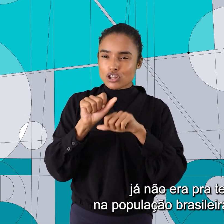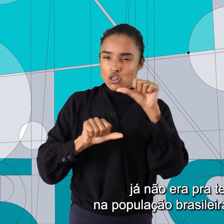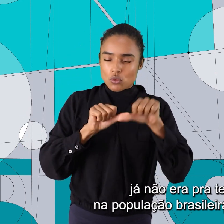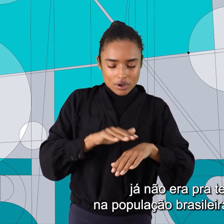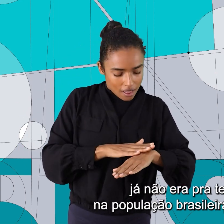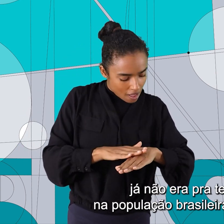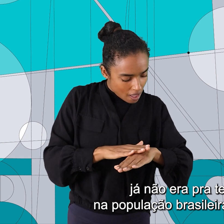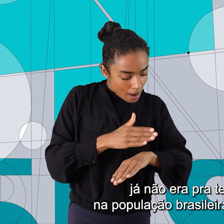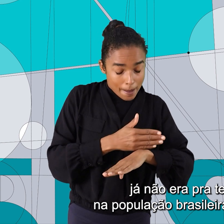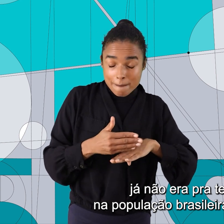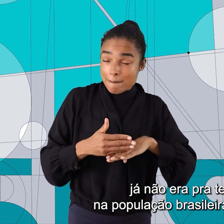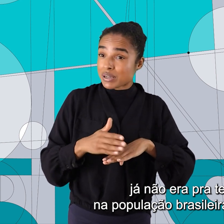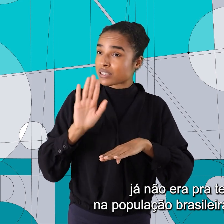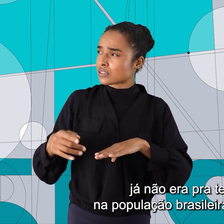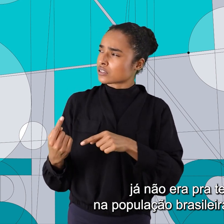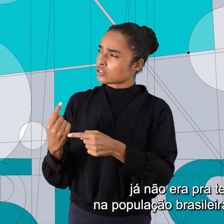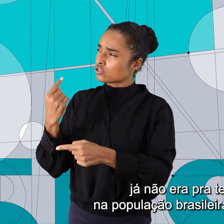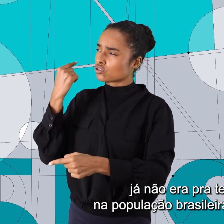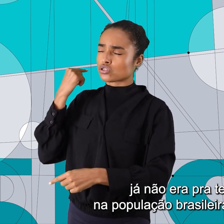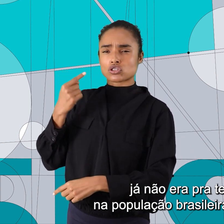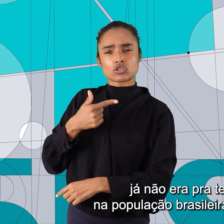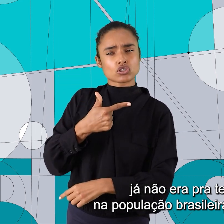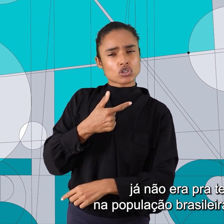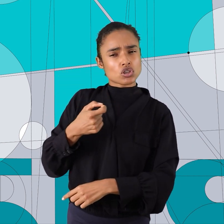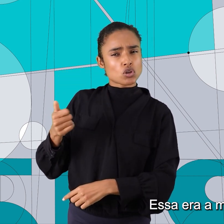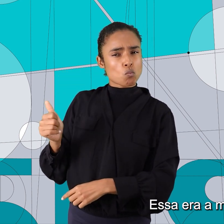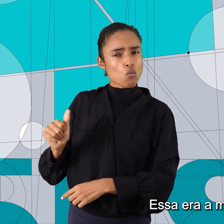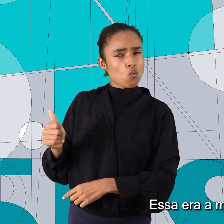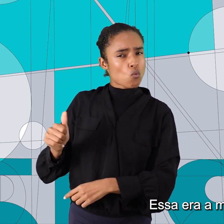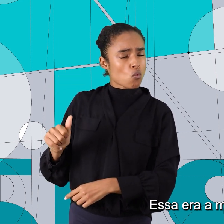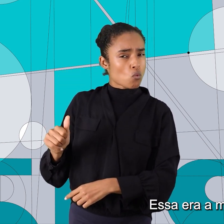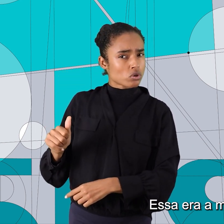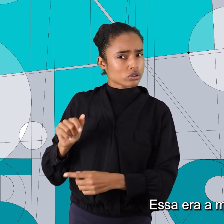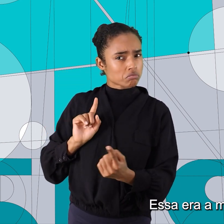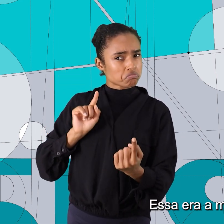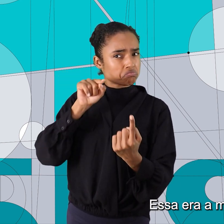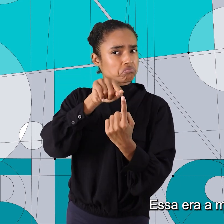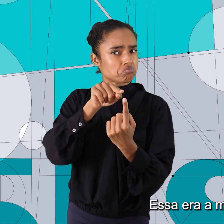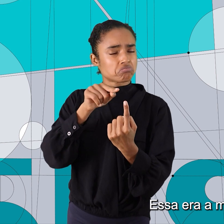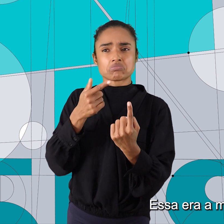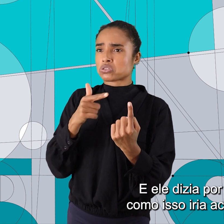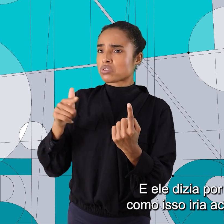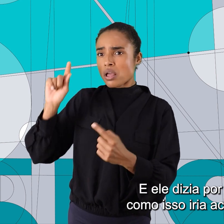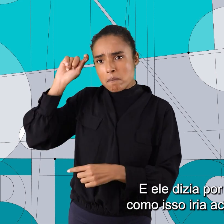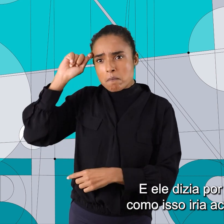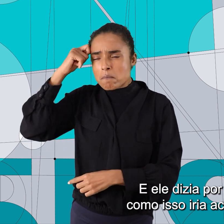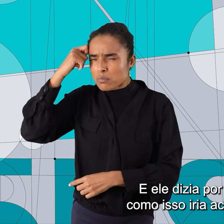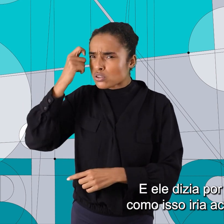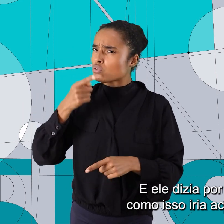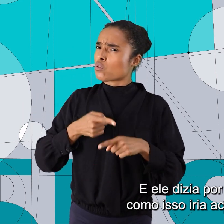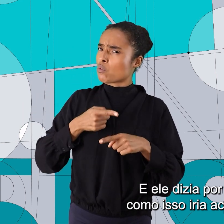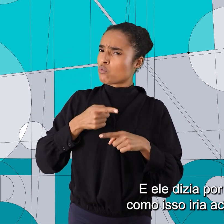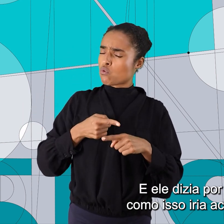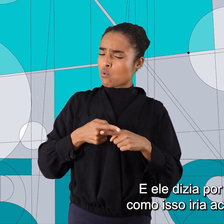não era para ter negro na população brasileira ali para 2011. Essa era a meta. E ele dizia